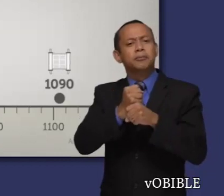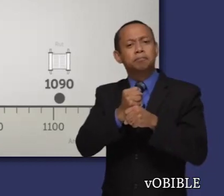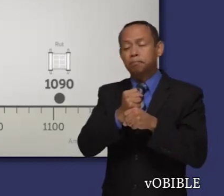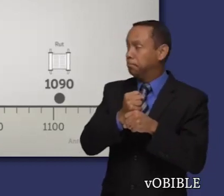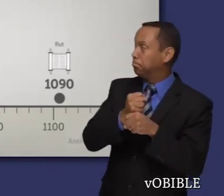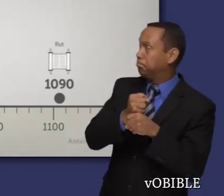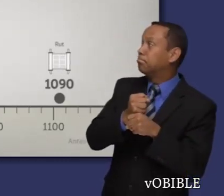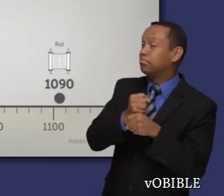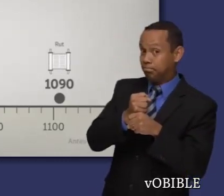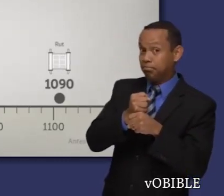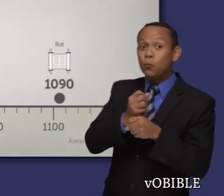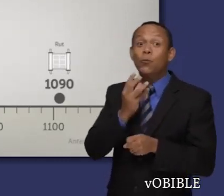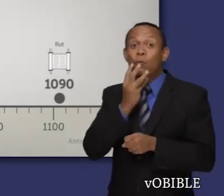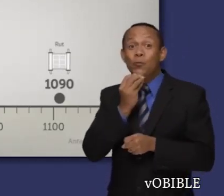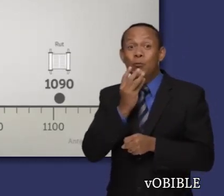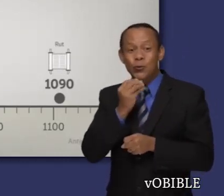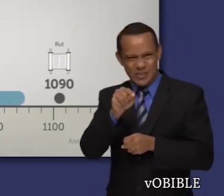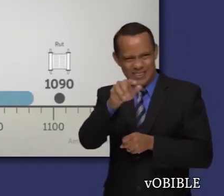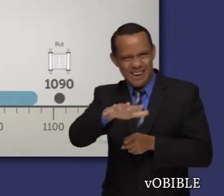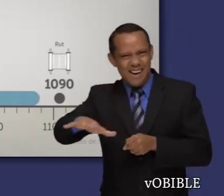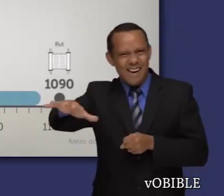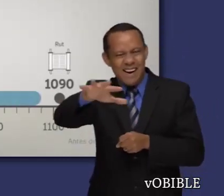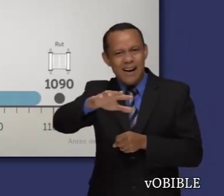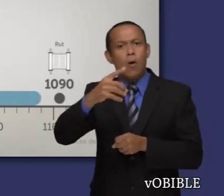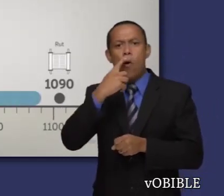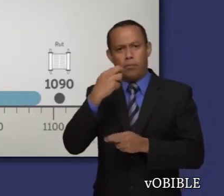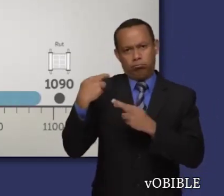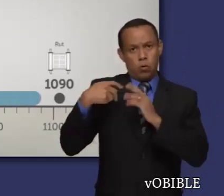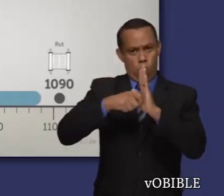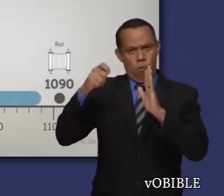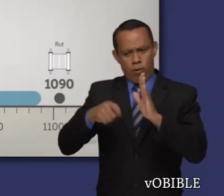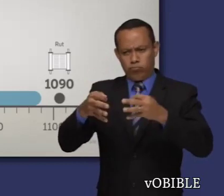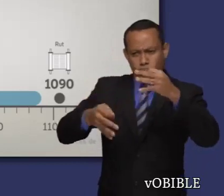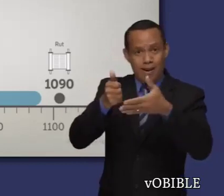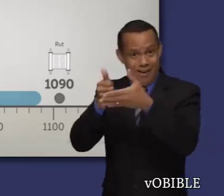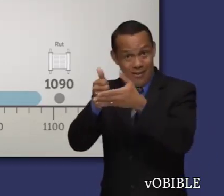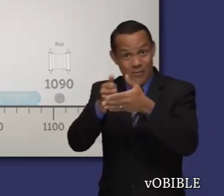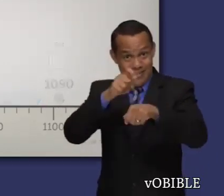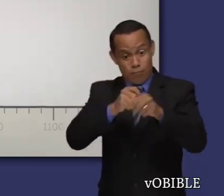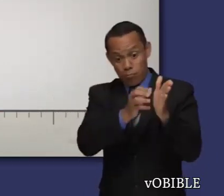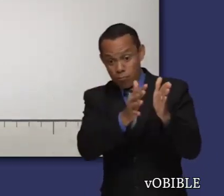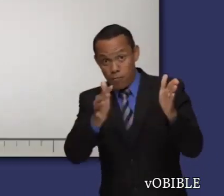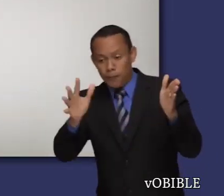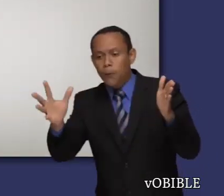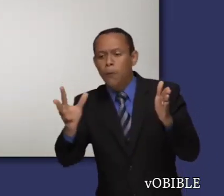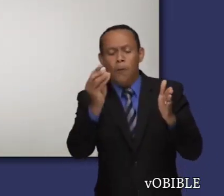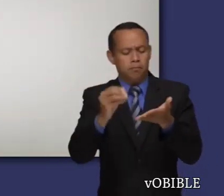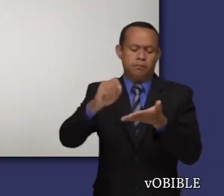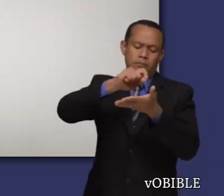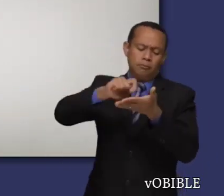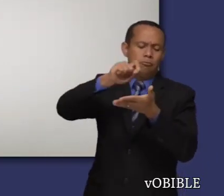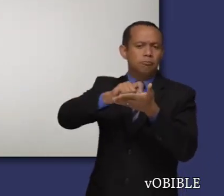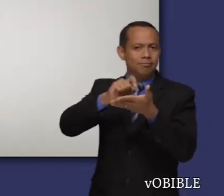a.n. y narra sucesos que tuvieron lugar al comienzo del tiempo de los jueces. El libro